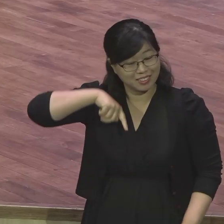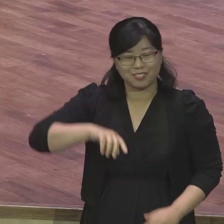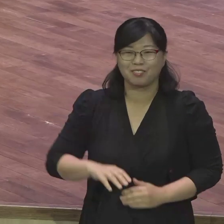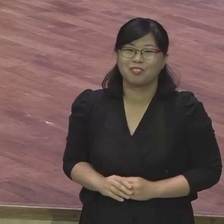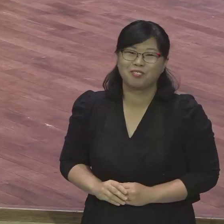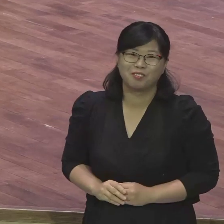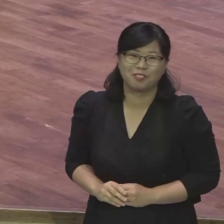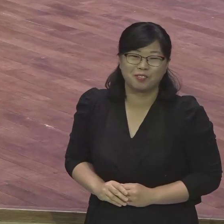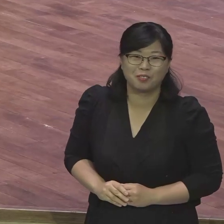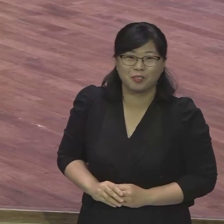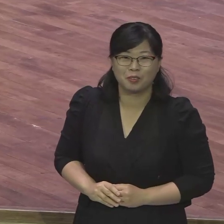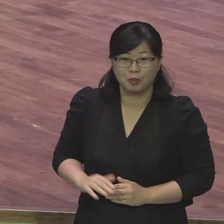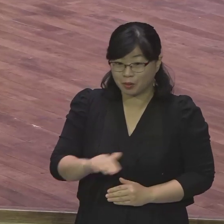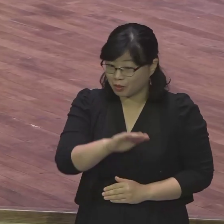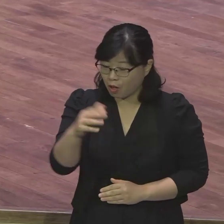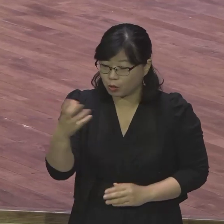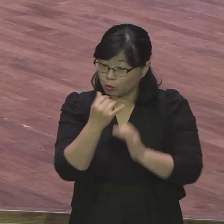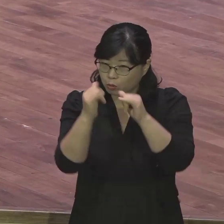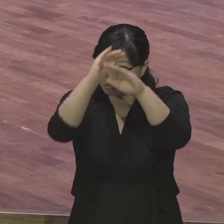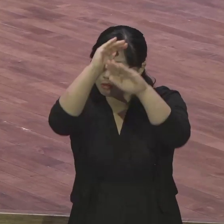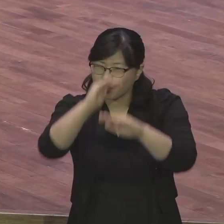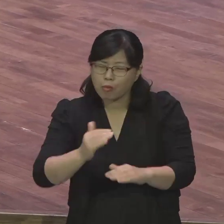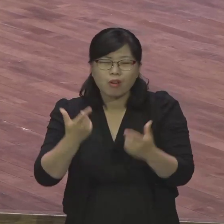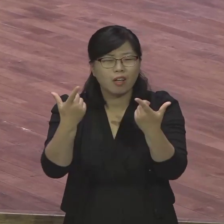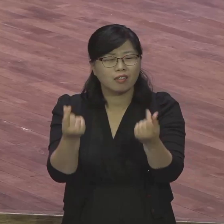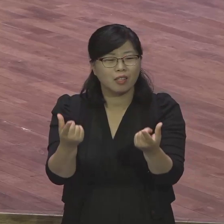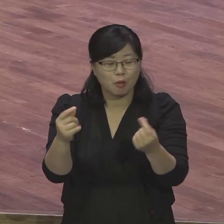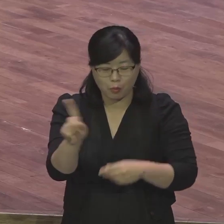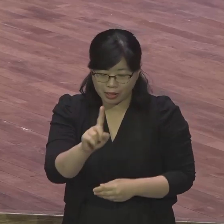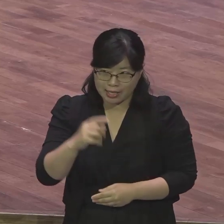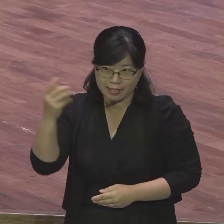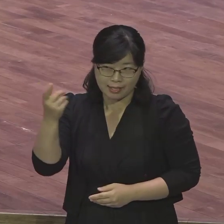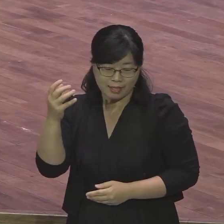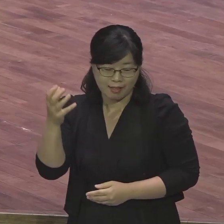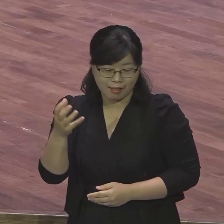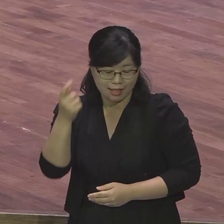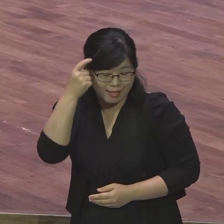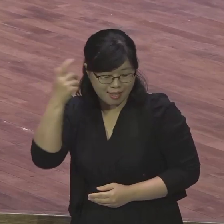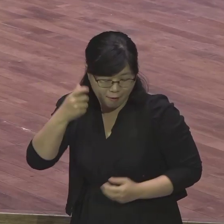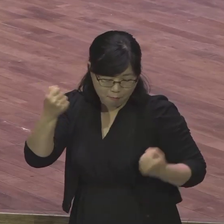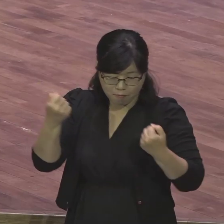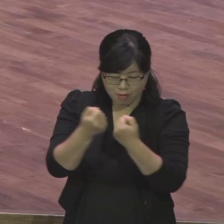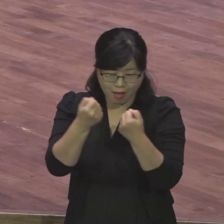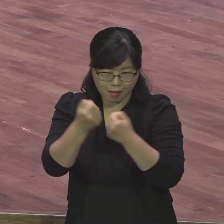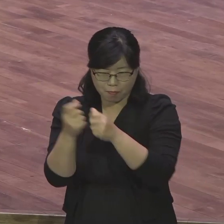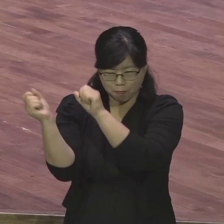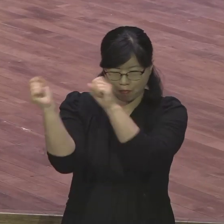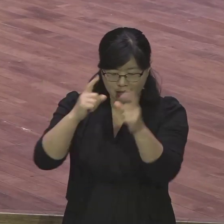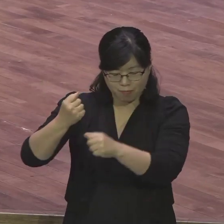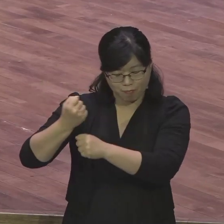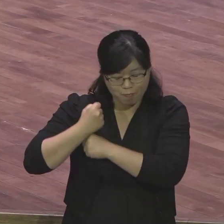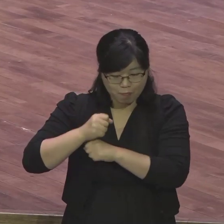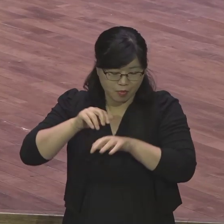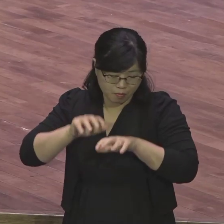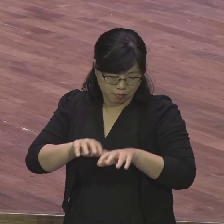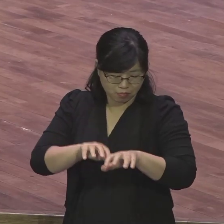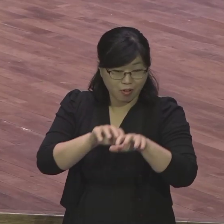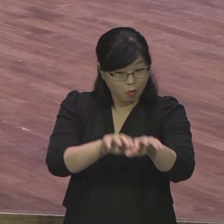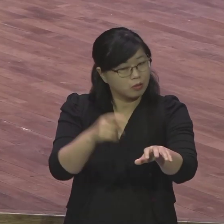우리 성도는 찬양처럼 영적 싸움으로 싸우는 그리스도의 군사예요. 예를 들면 군인이랄 군인.